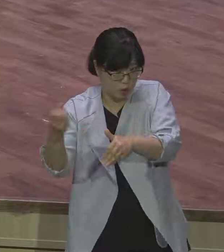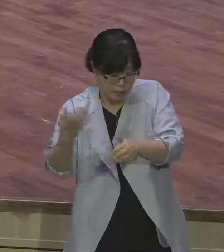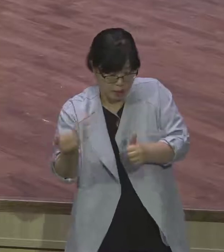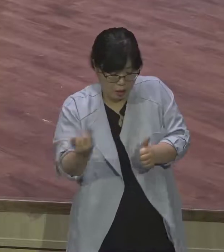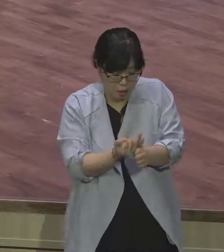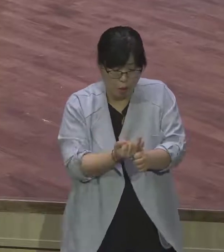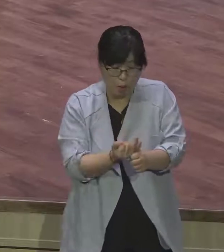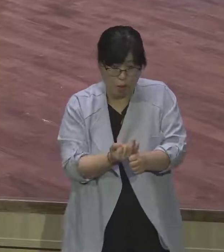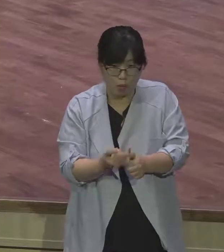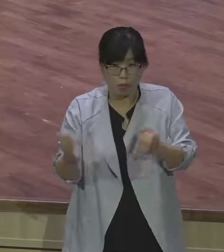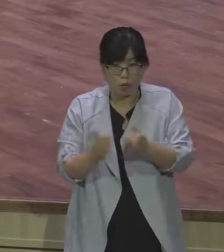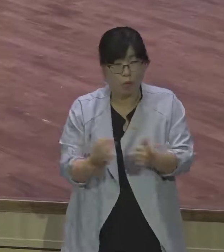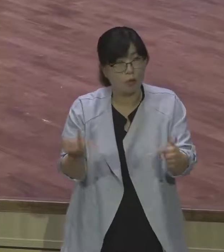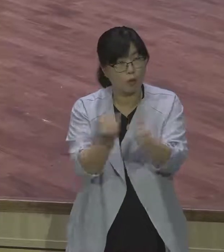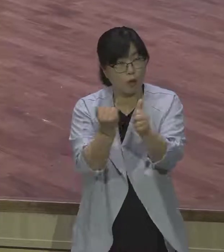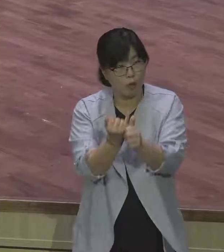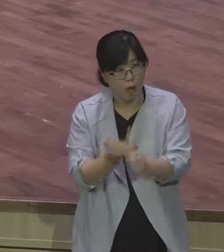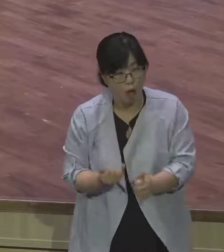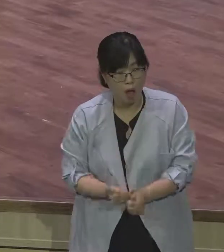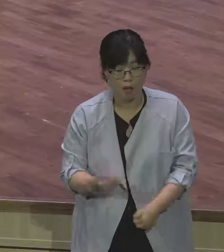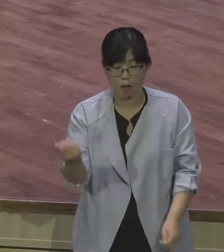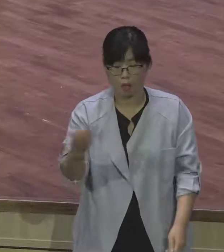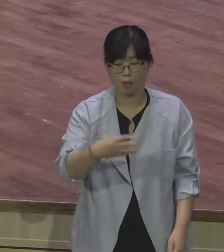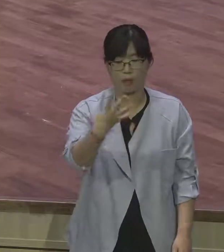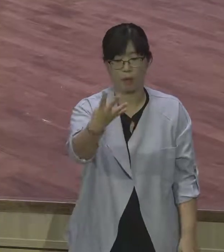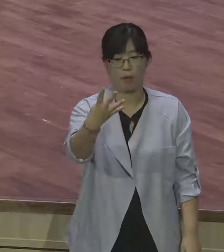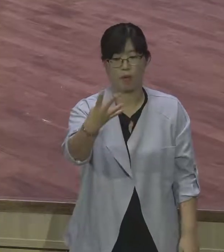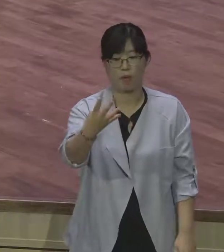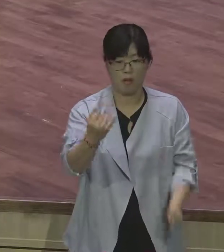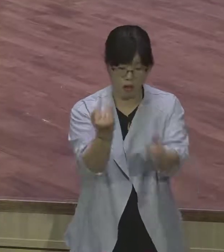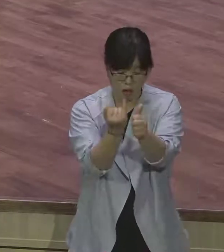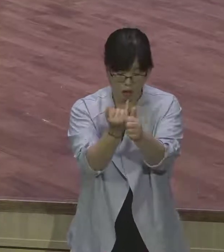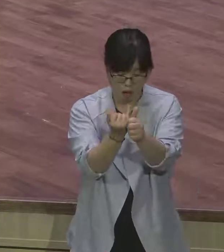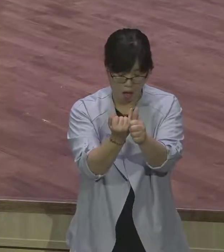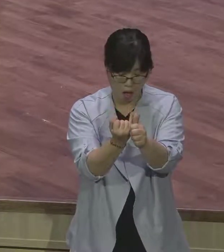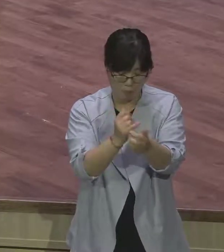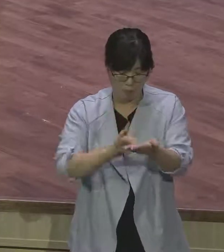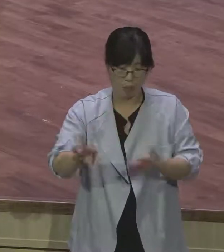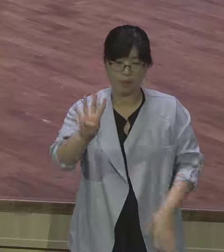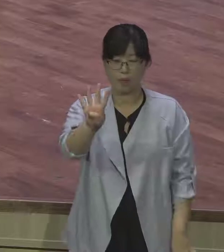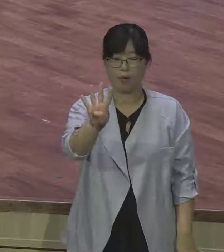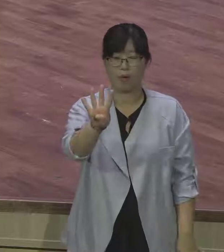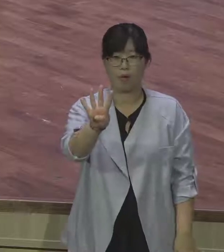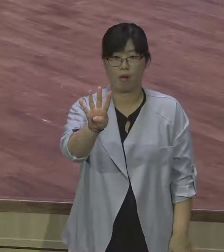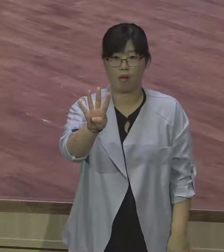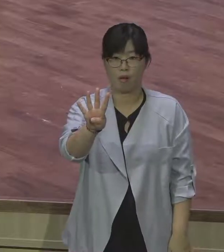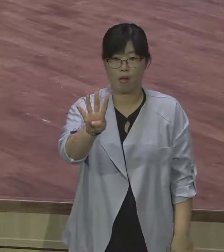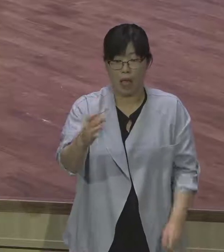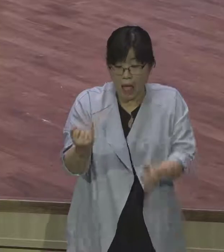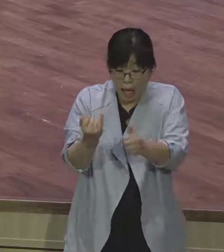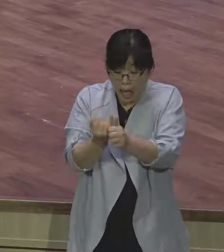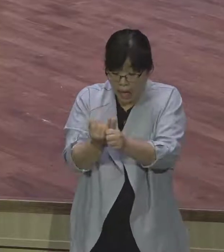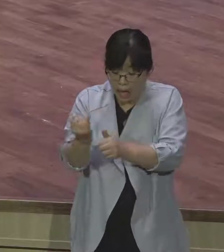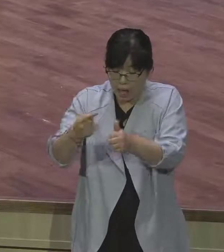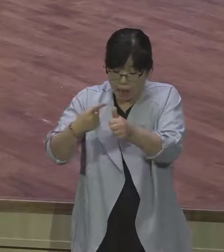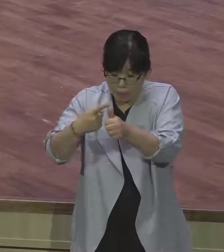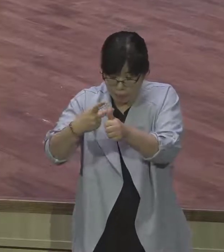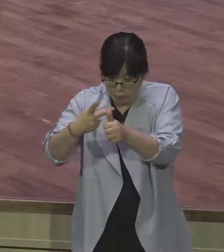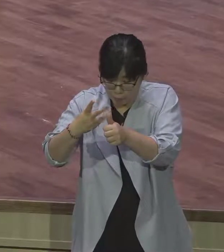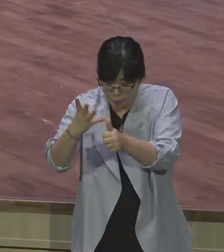계속 인본주의 인본주의 인본주의 서지요 레알 인본주의 라엘 인본주의 야곱 인본주의 야곱